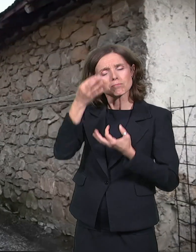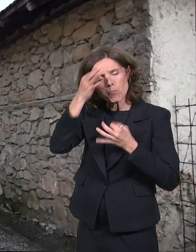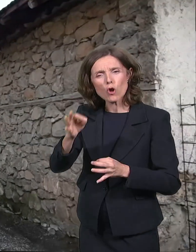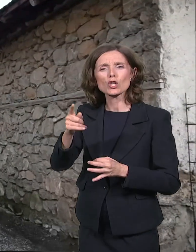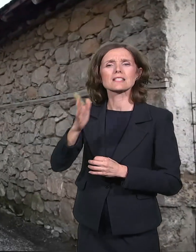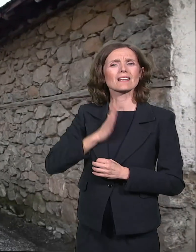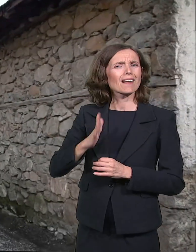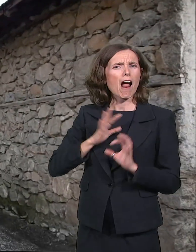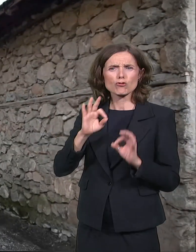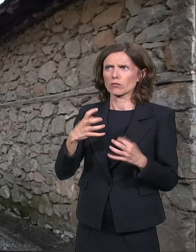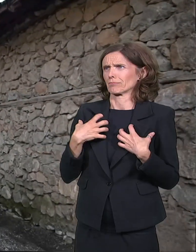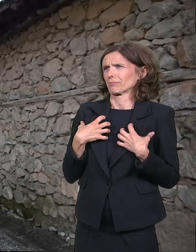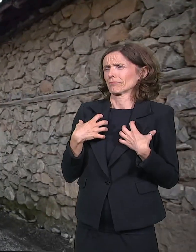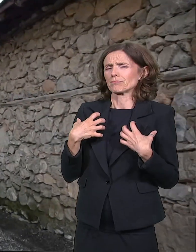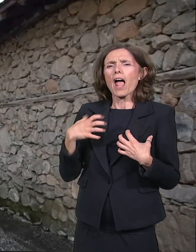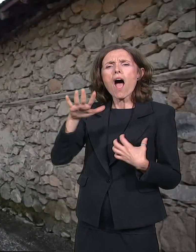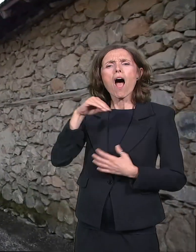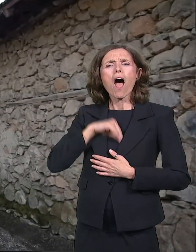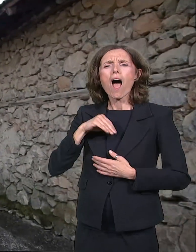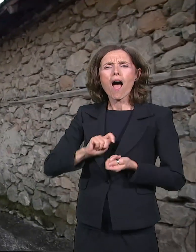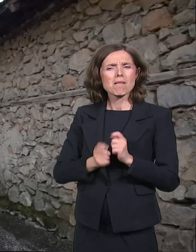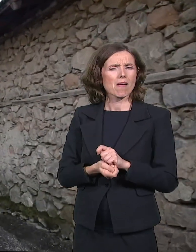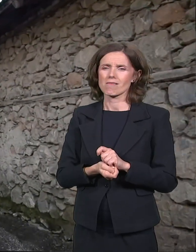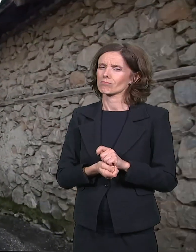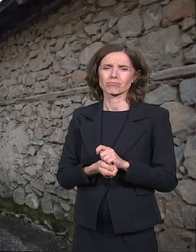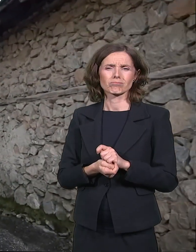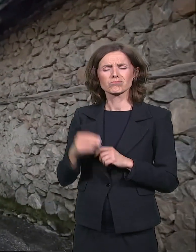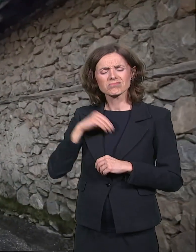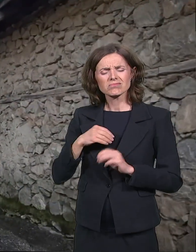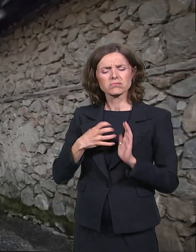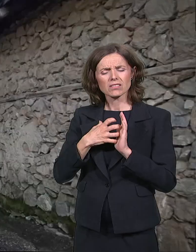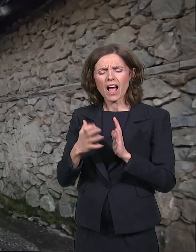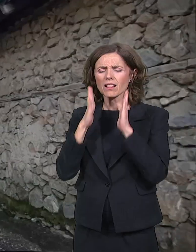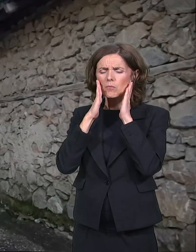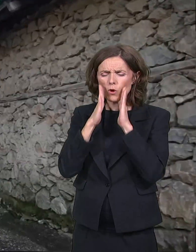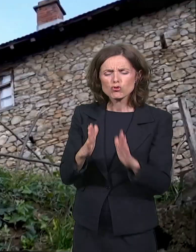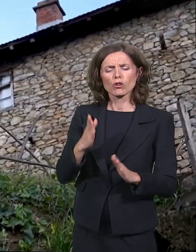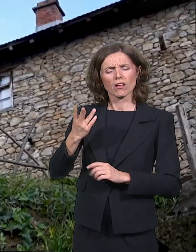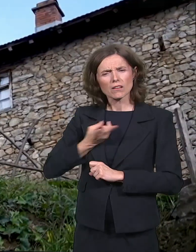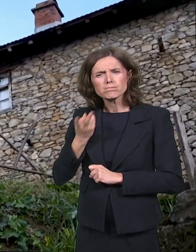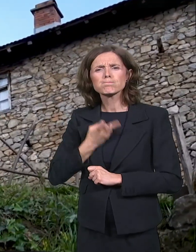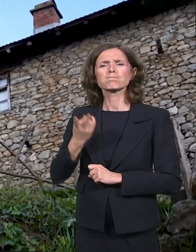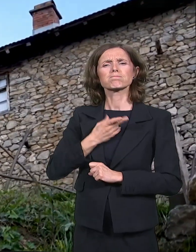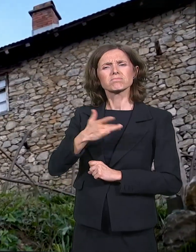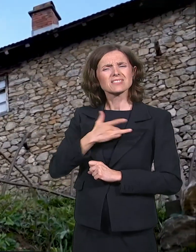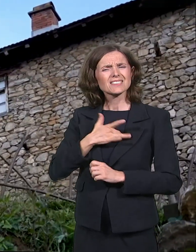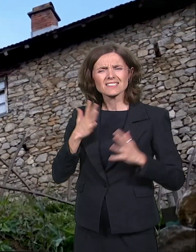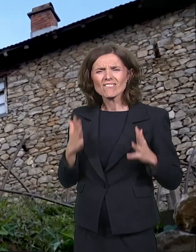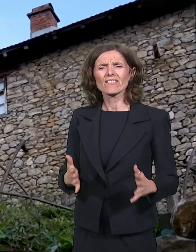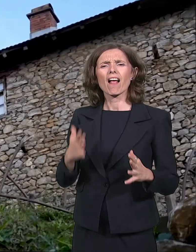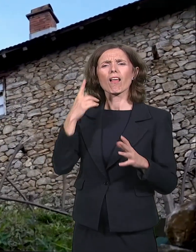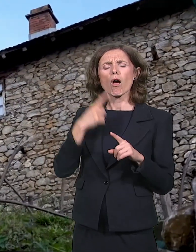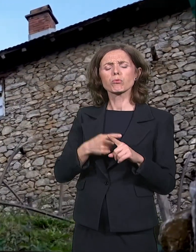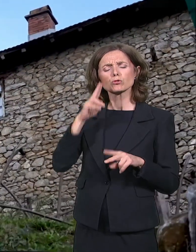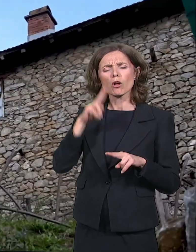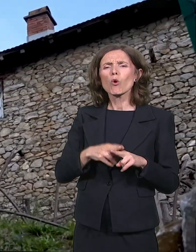ništa nije menjalo, simin karakter. Poštenje, marljivost, plemenitost i odlučnost. Živeo je asketski,